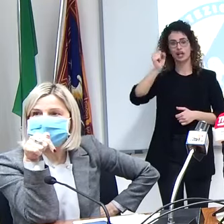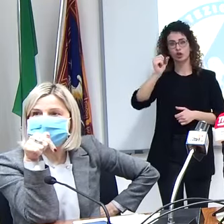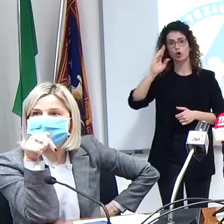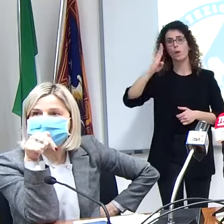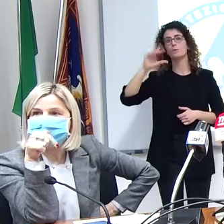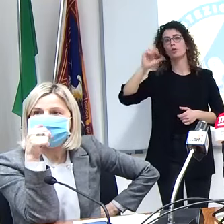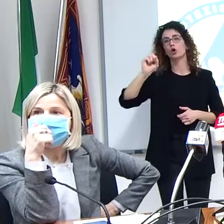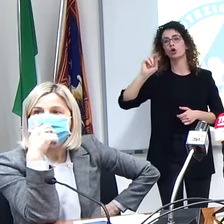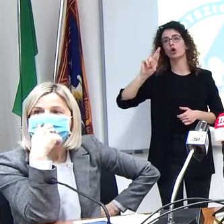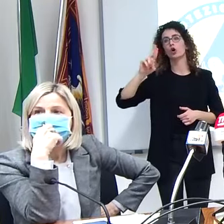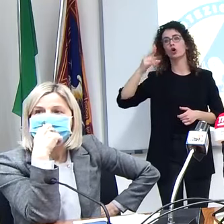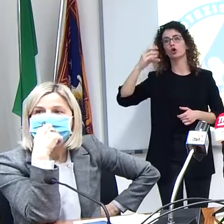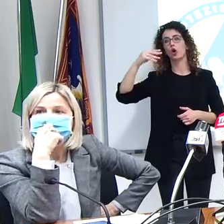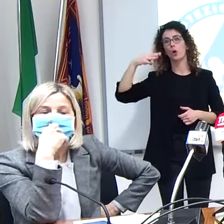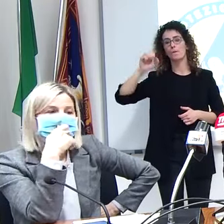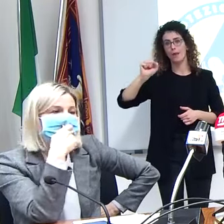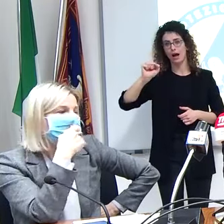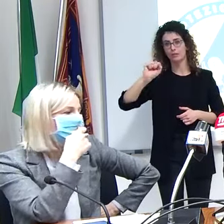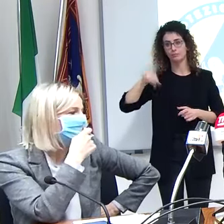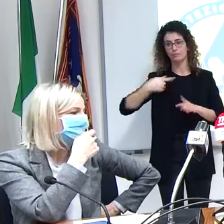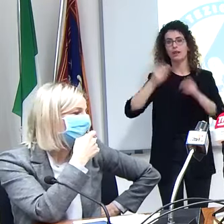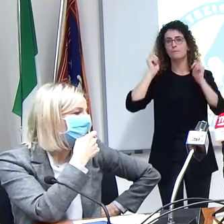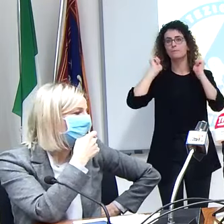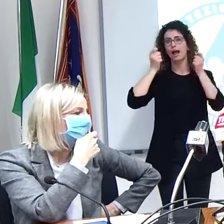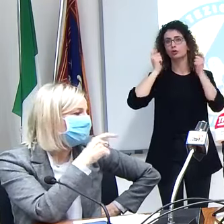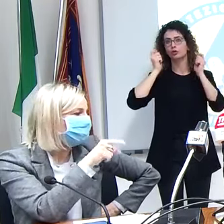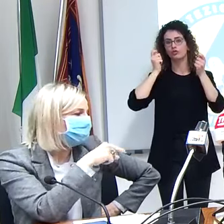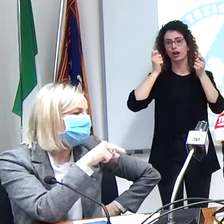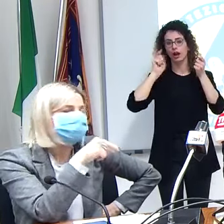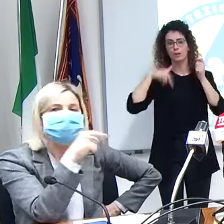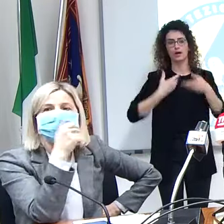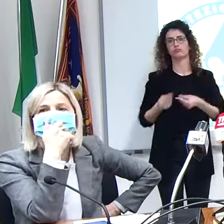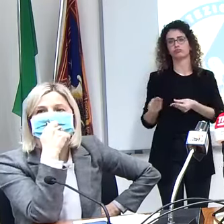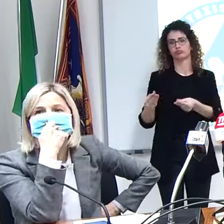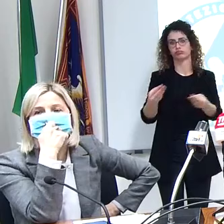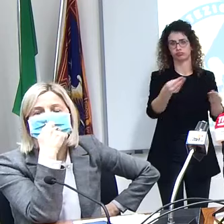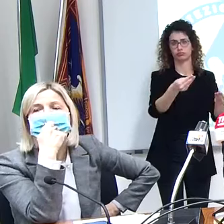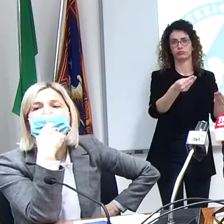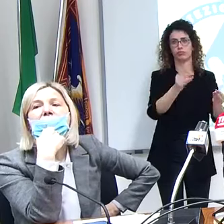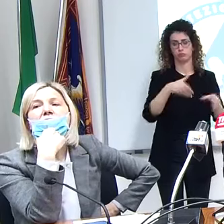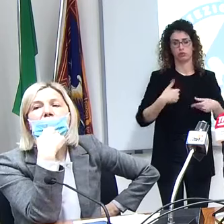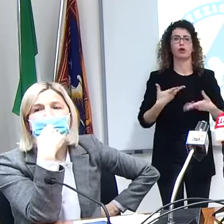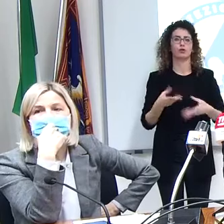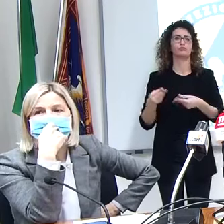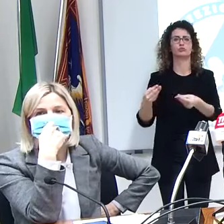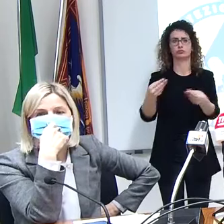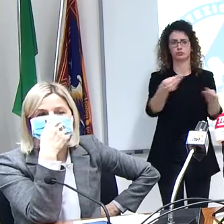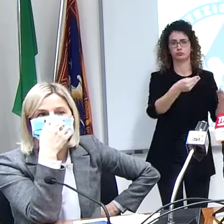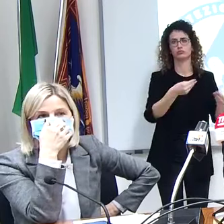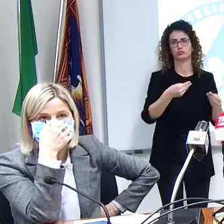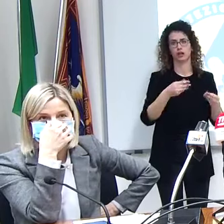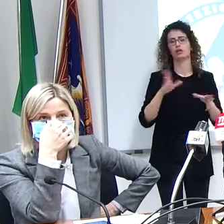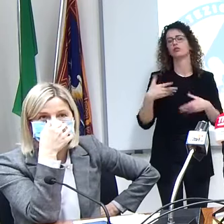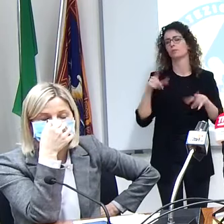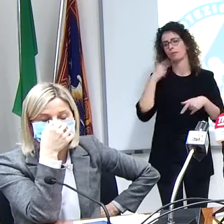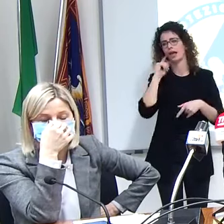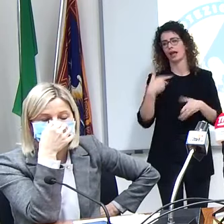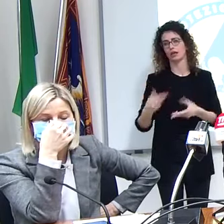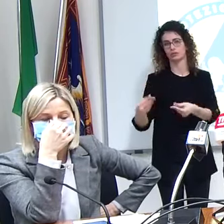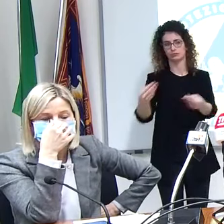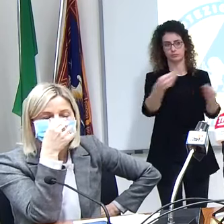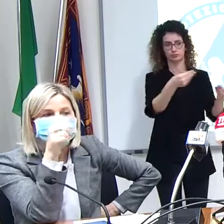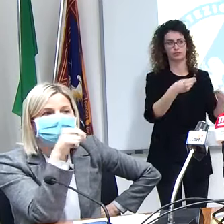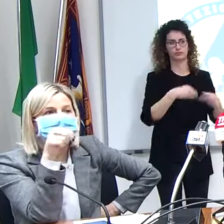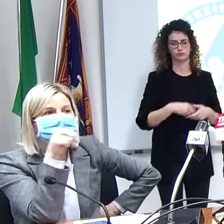Verona Padova sì ma lo possiamo mandare allora ve lo mandiamo sì sì dai